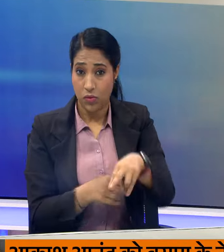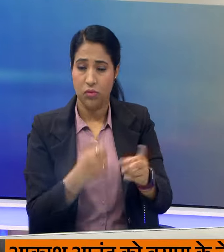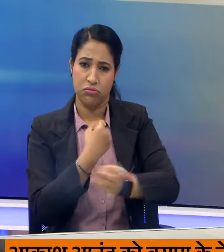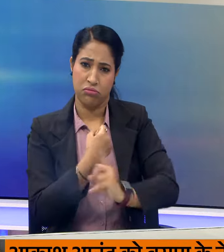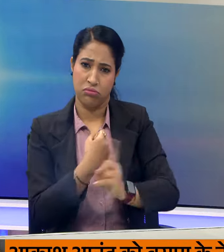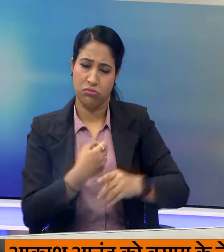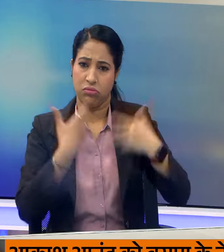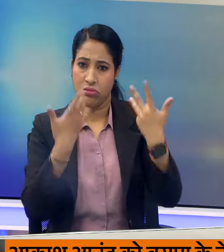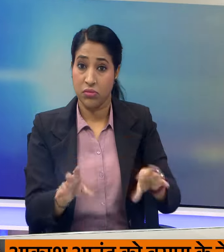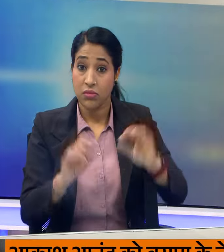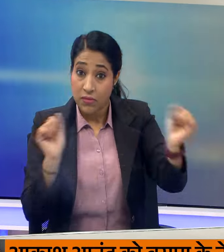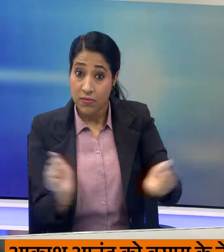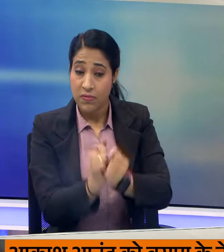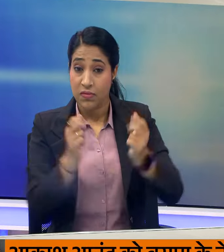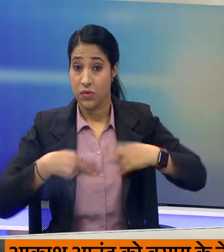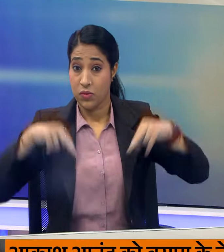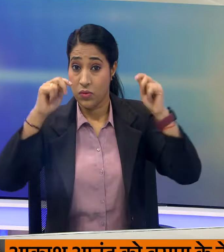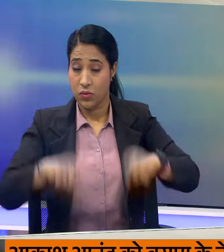चुकी है इसके साथ ही